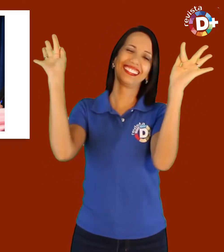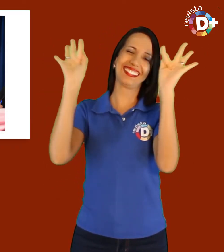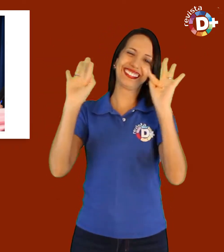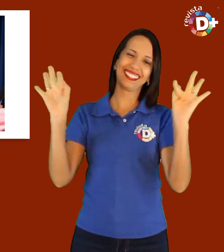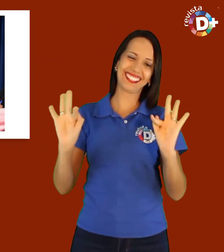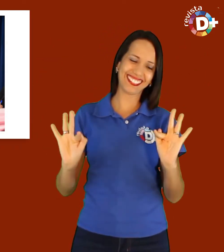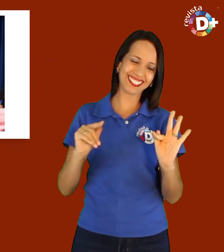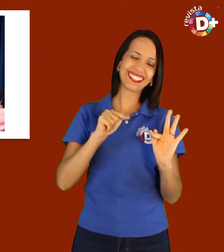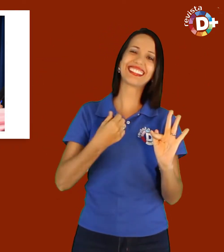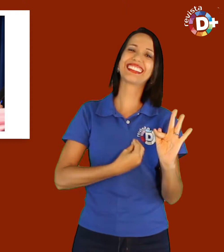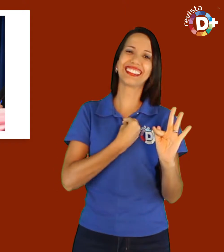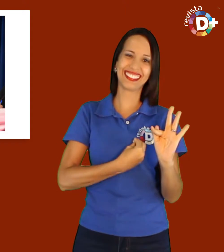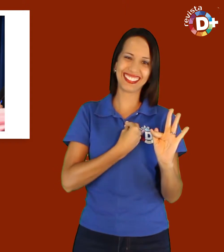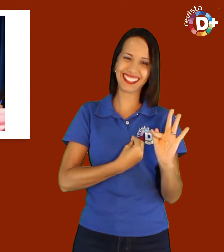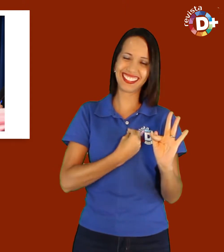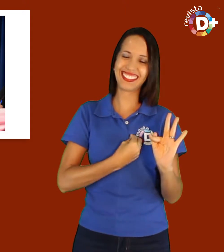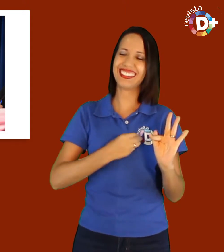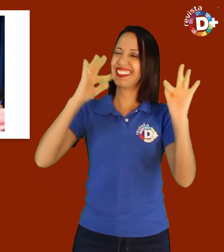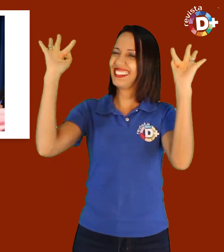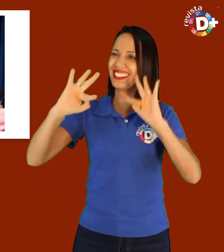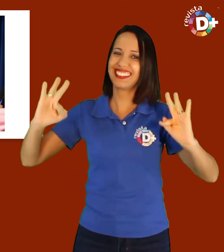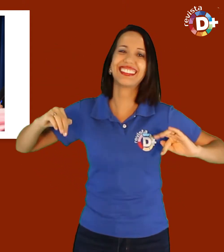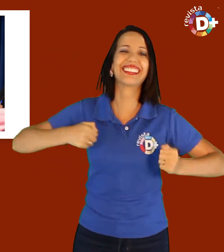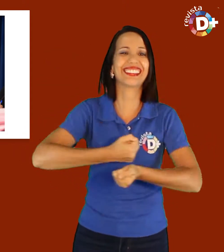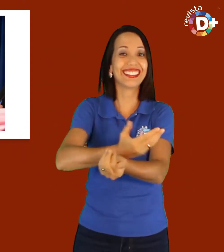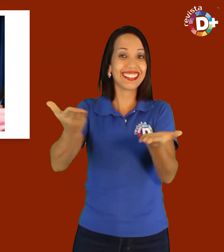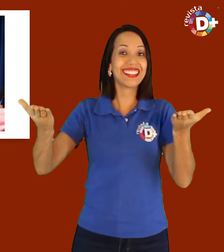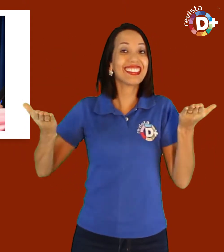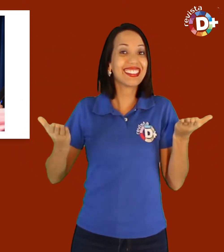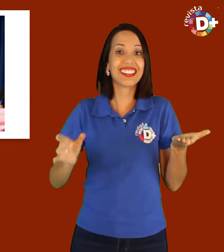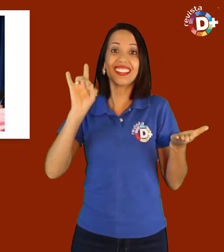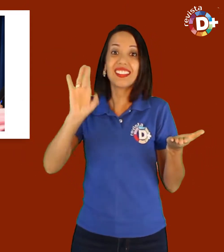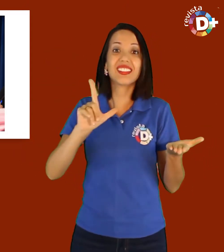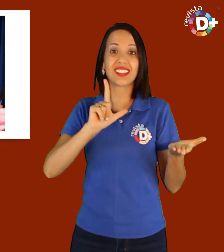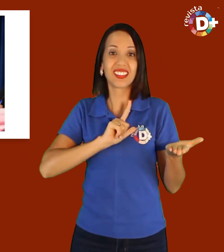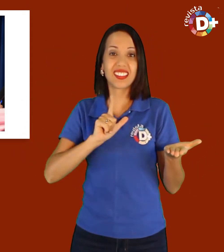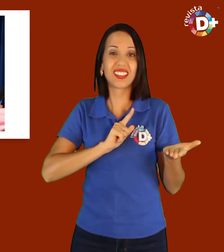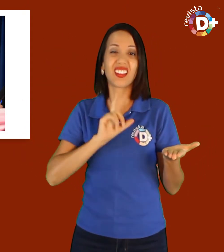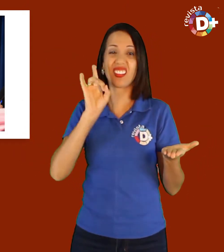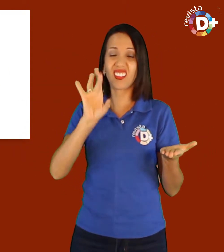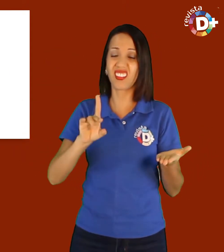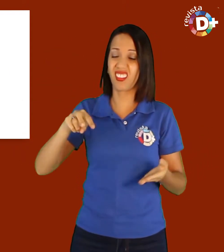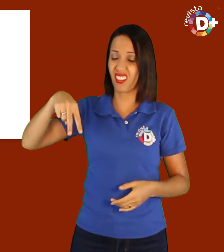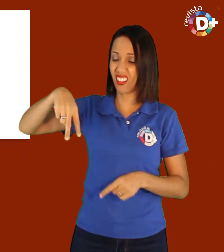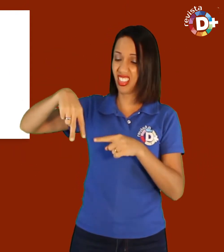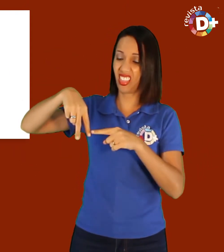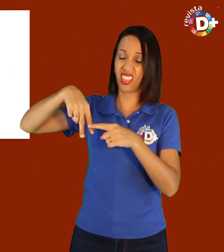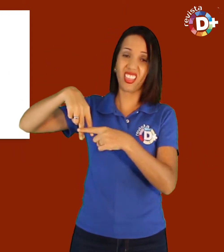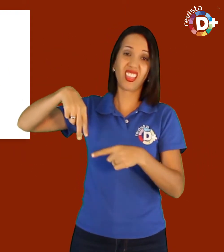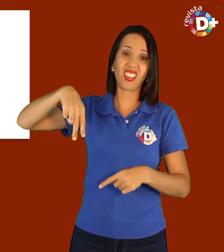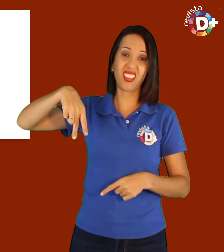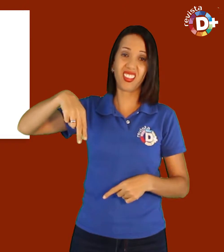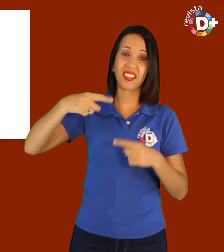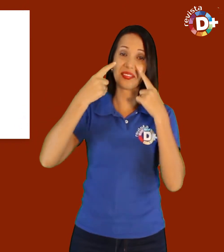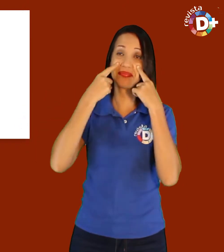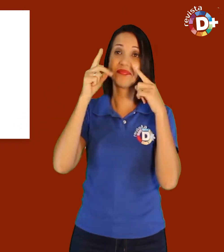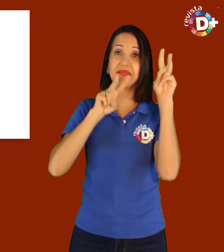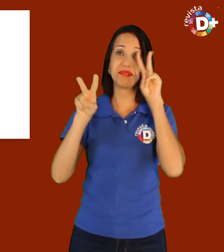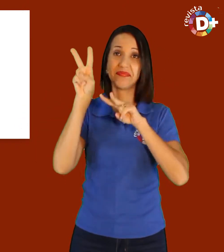propriedade que a felicidade existe sim e tem que ser para todos, e ela não está em duas pernas ou em